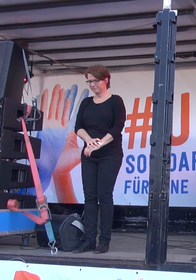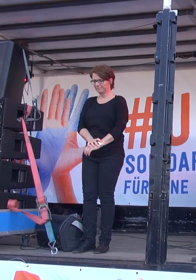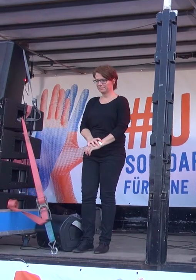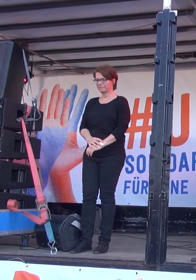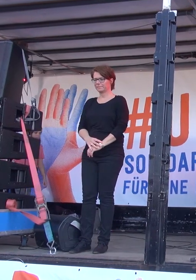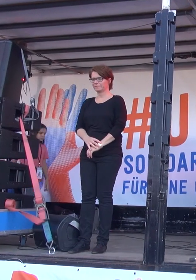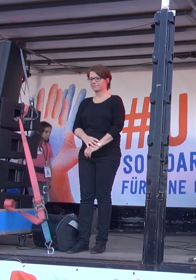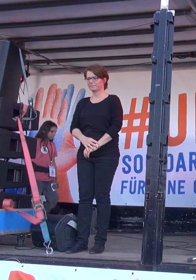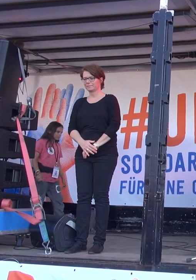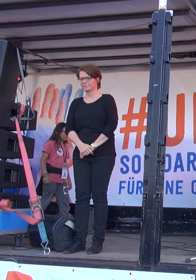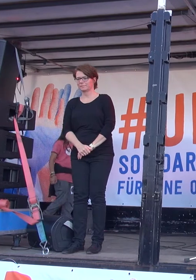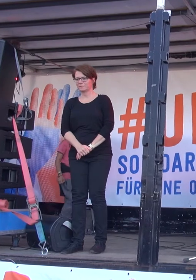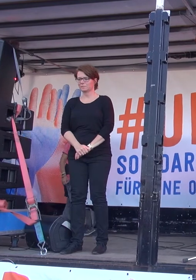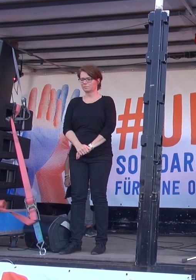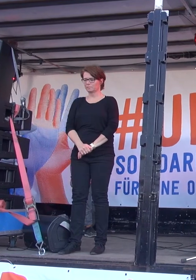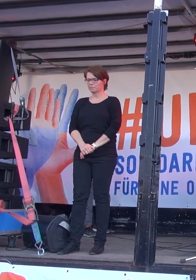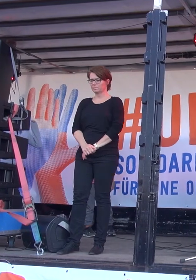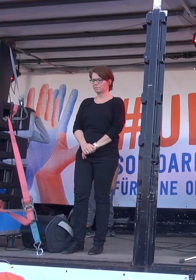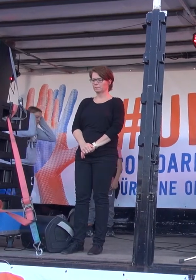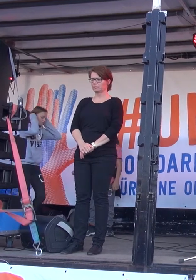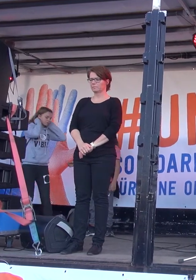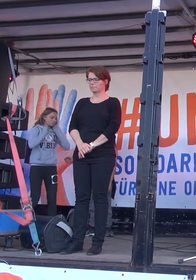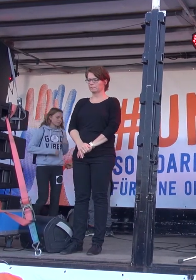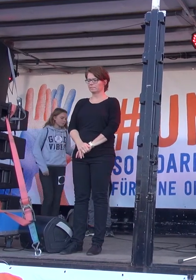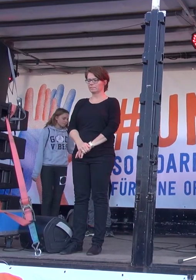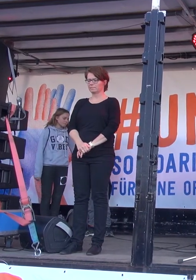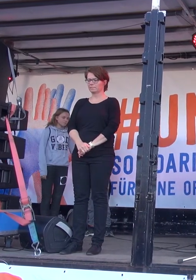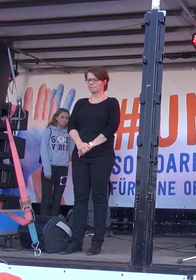Als nächsten Redner. Darf ich bei uns begrüßen? Haben Sie?